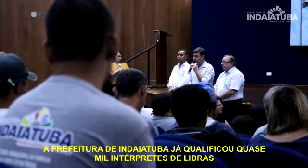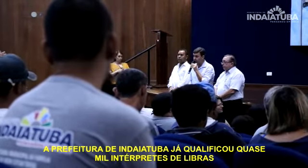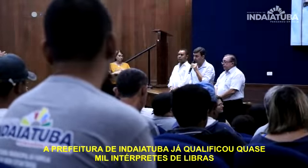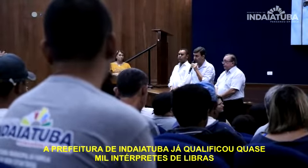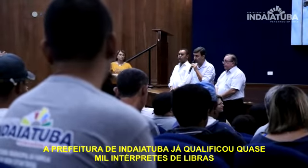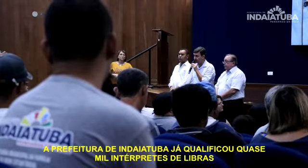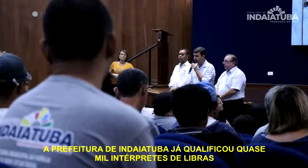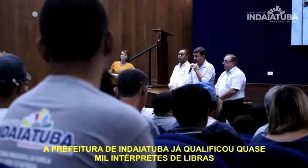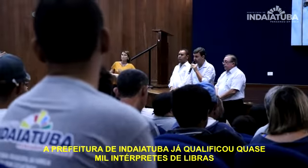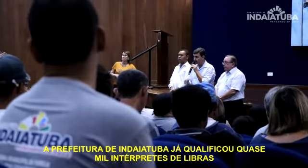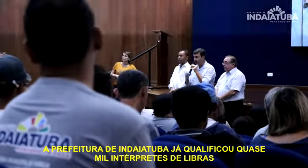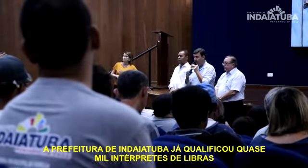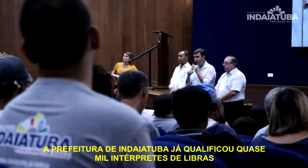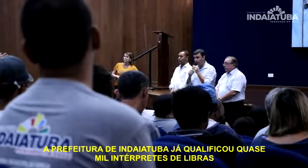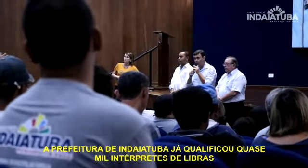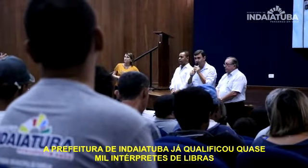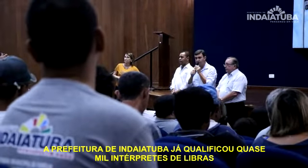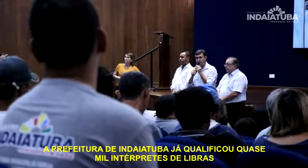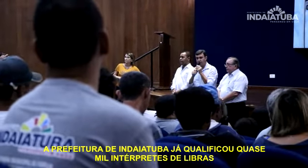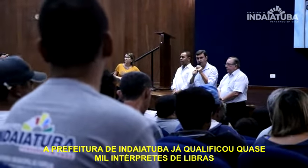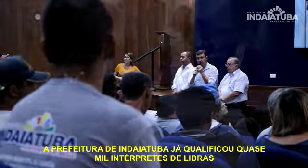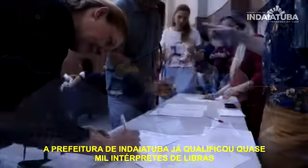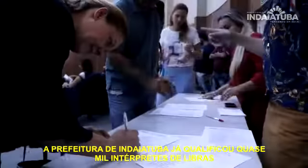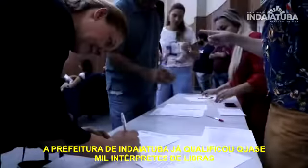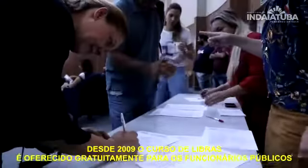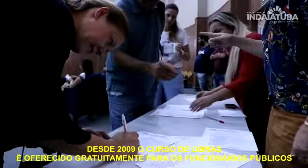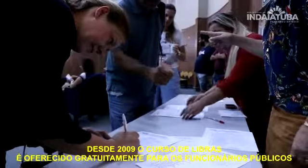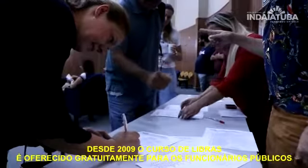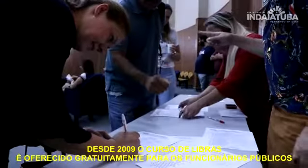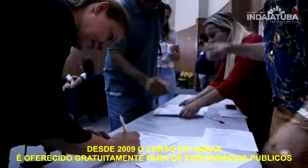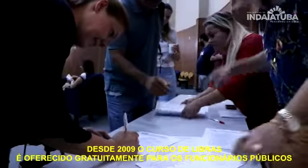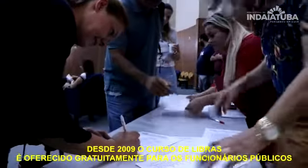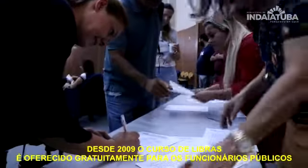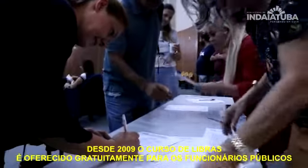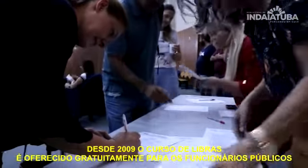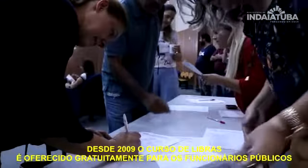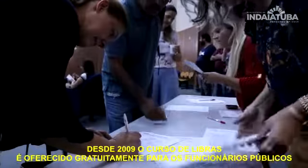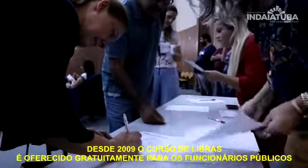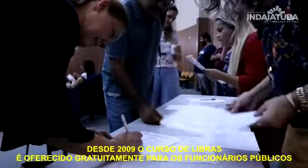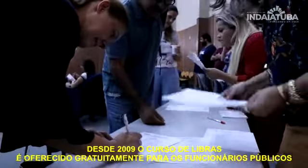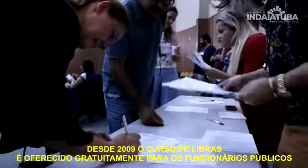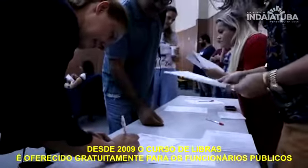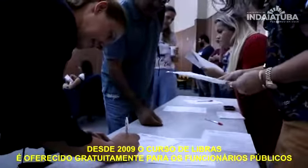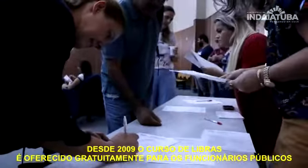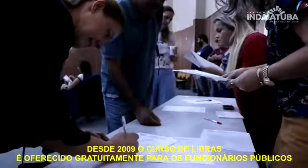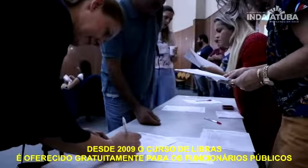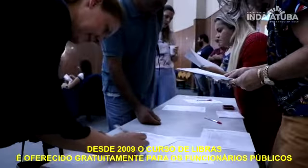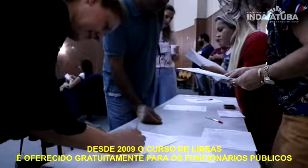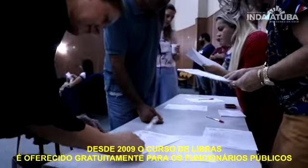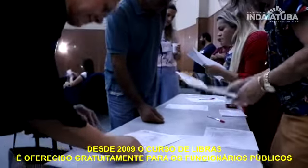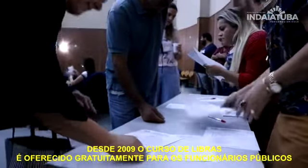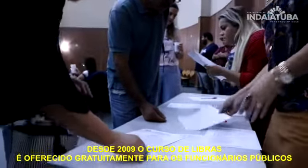qualificou quase mil intérpretes de Libras. Desde 2009, o curso de Libras é oferecido